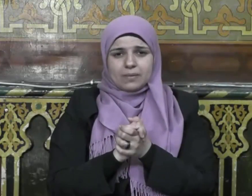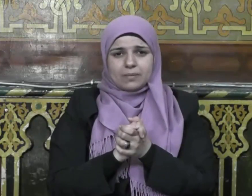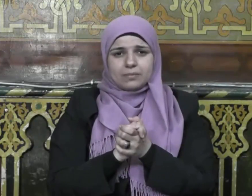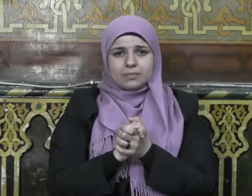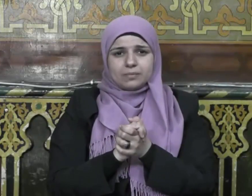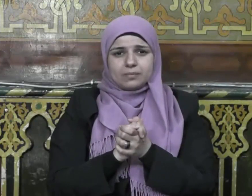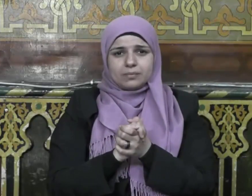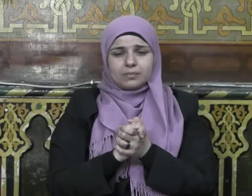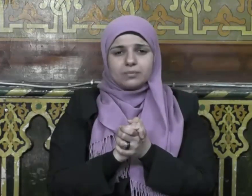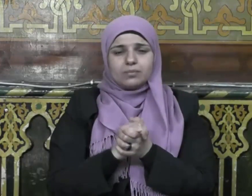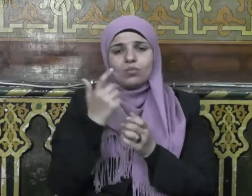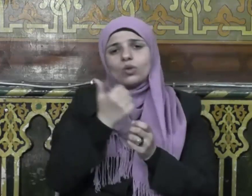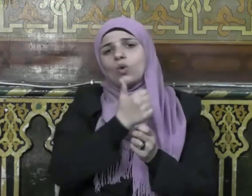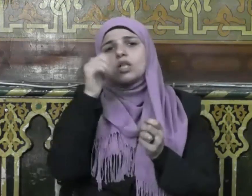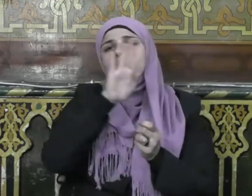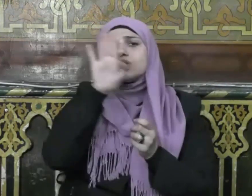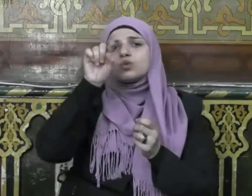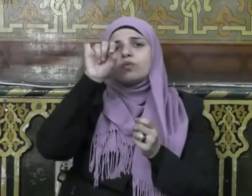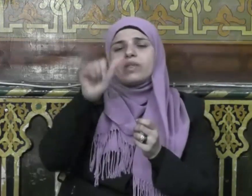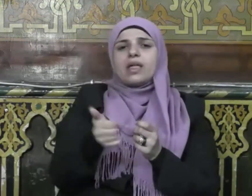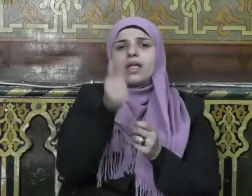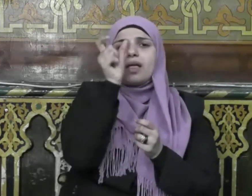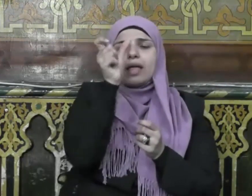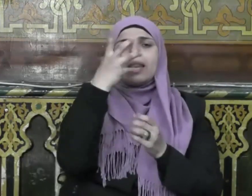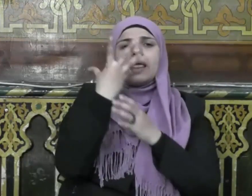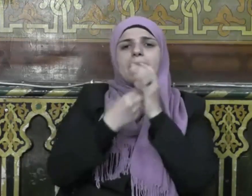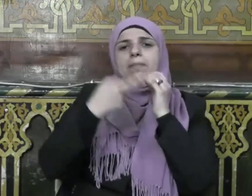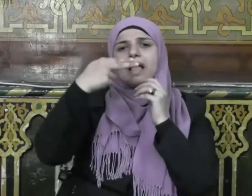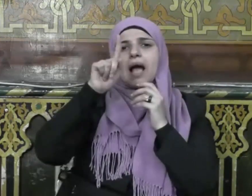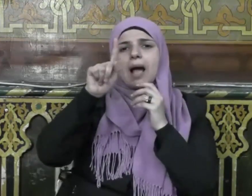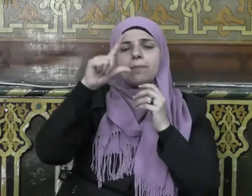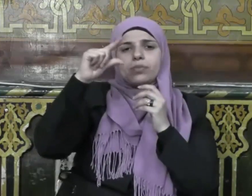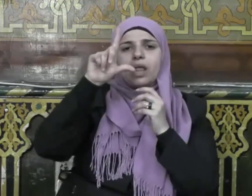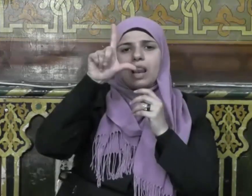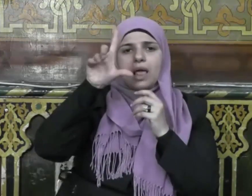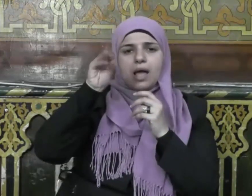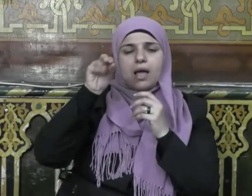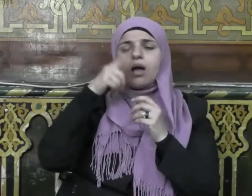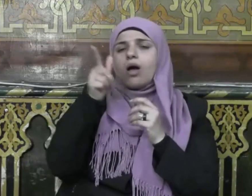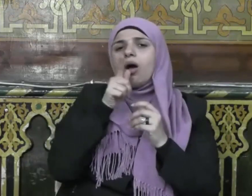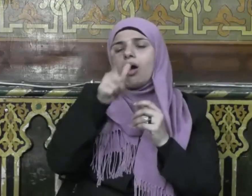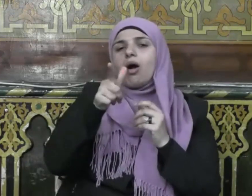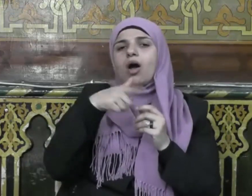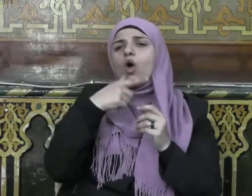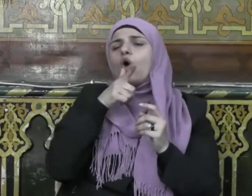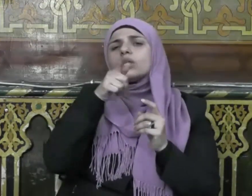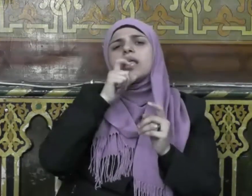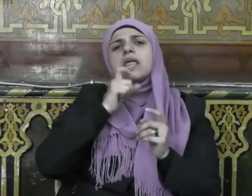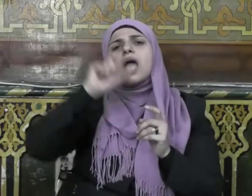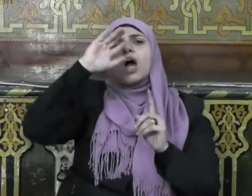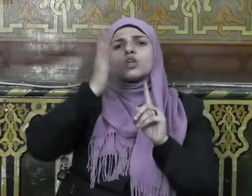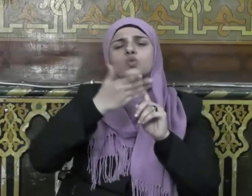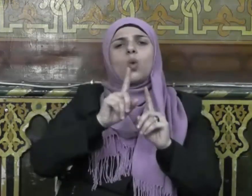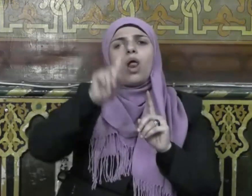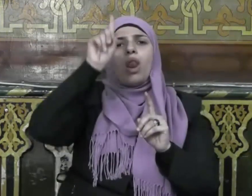وعن سفيانة ابن عبد الله الثقافي قال كلت يا رسول الله كل في الإسلام